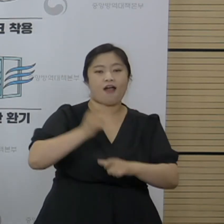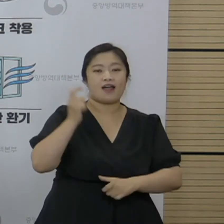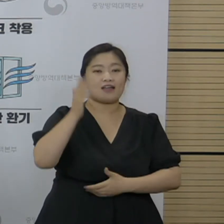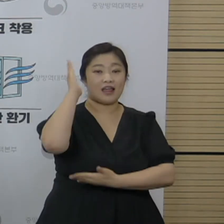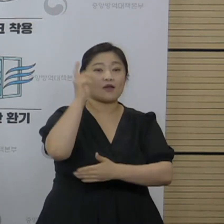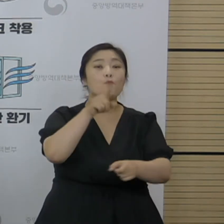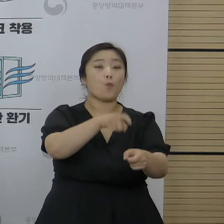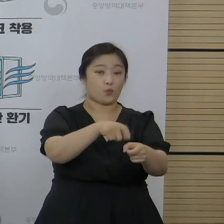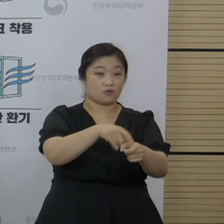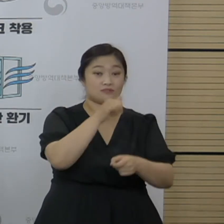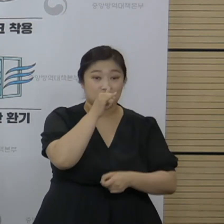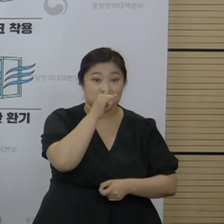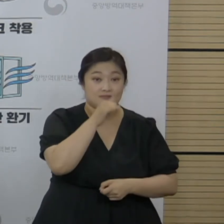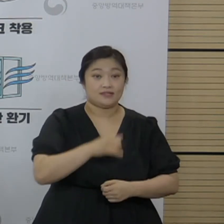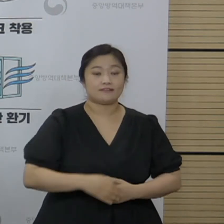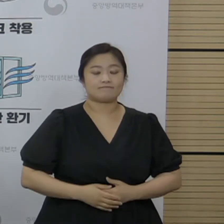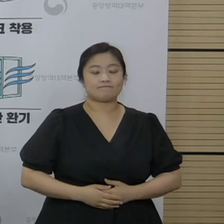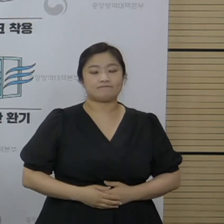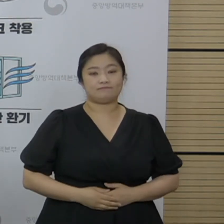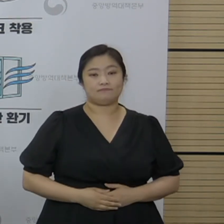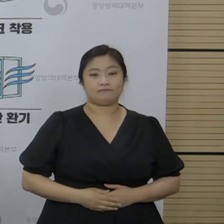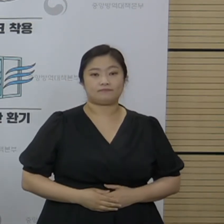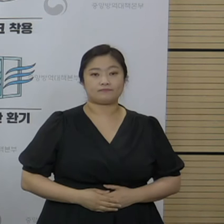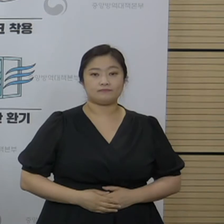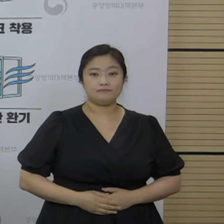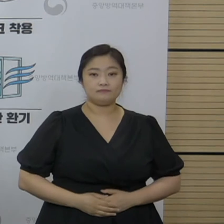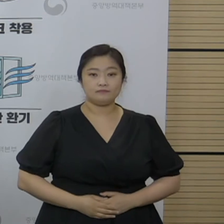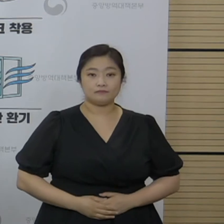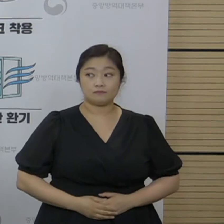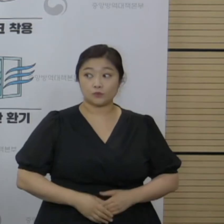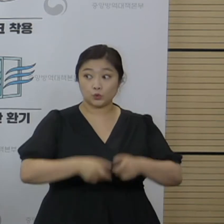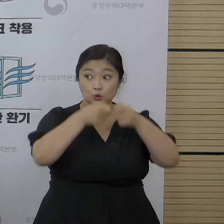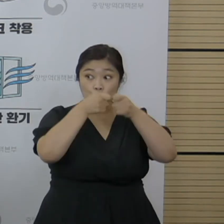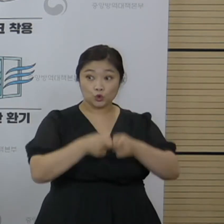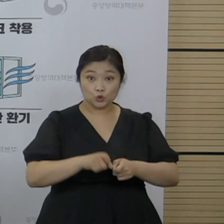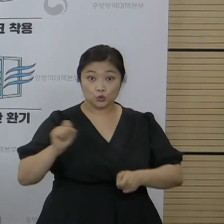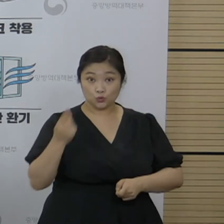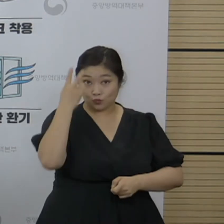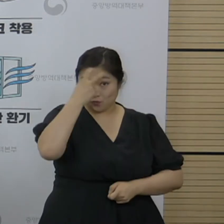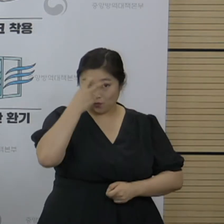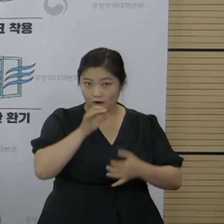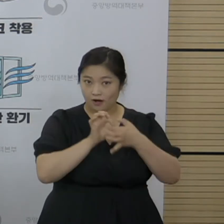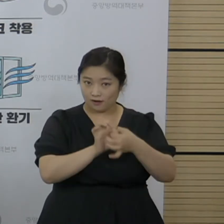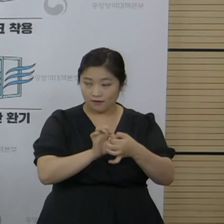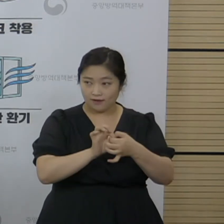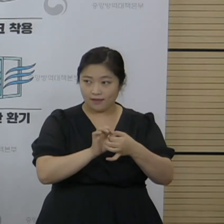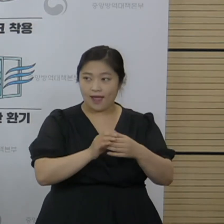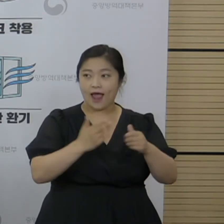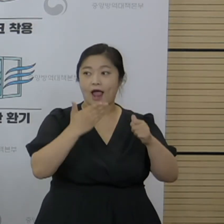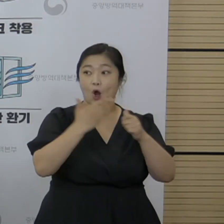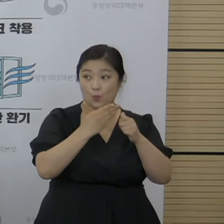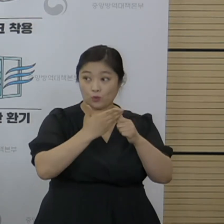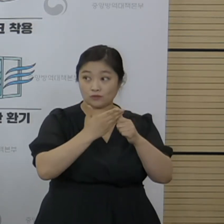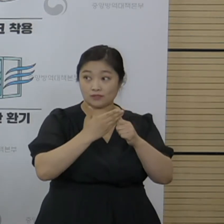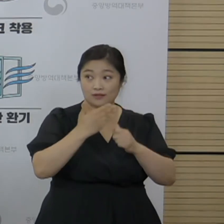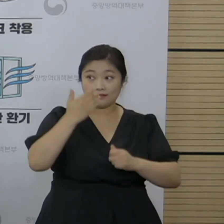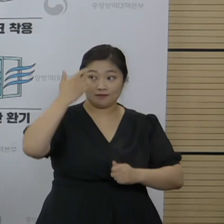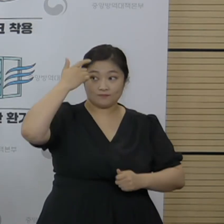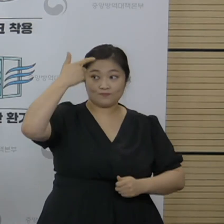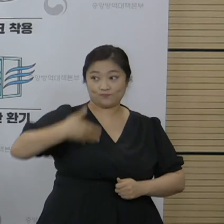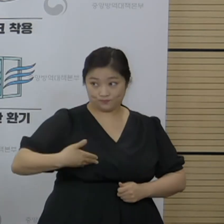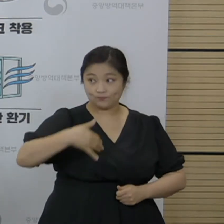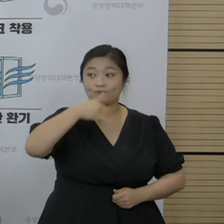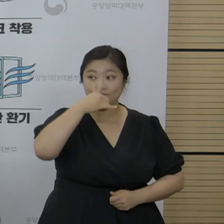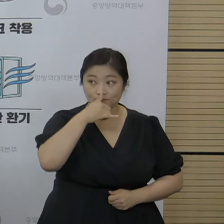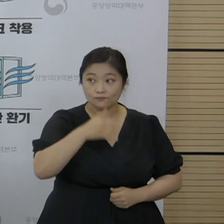목적도 있습니다. 이상입니다. 네, 구체적인 역학조사와 관련돼서 아홉 번째 현장 질문 한겨레신문의